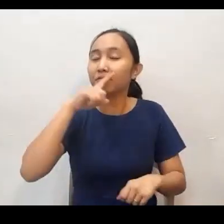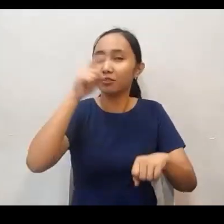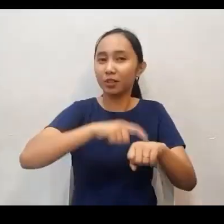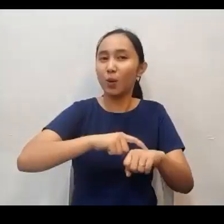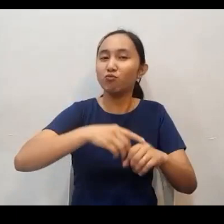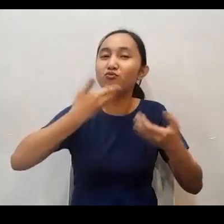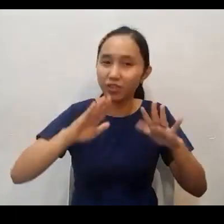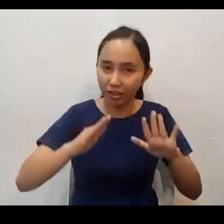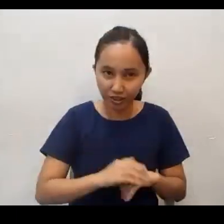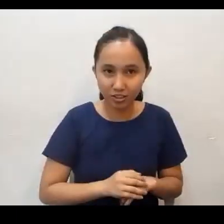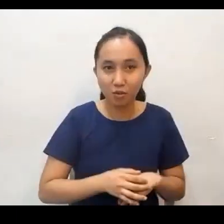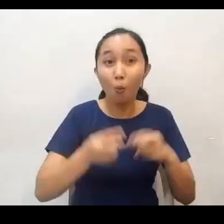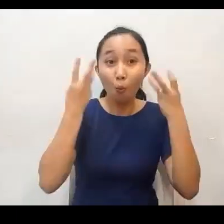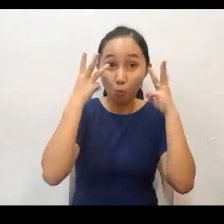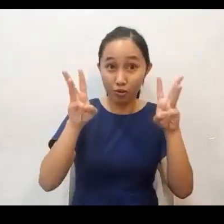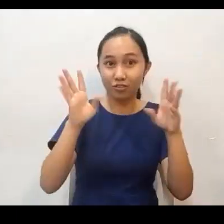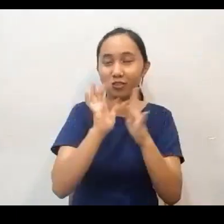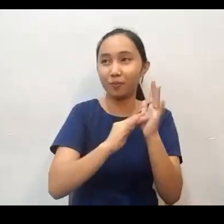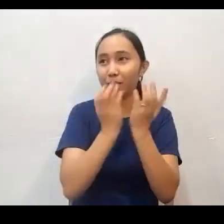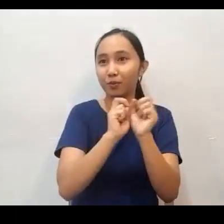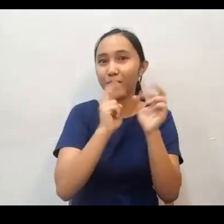Hanggang sa matapos yung oras ng tanghalian.